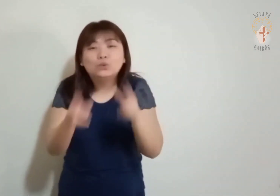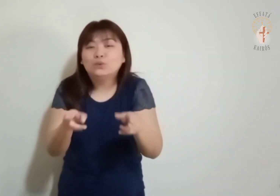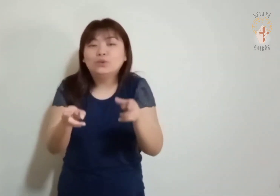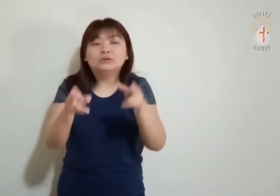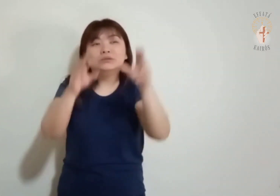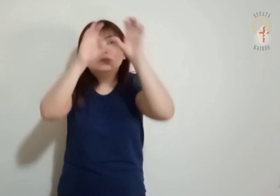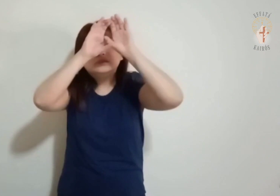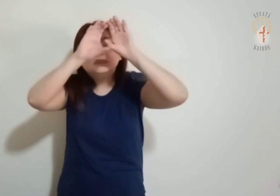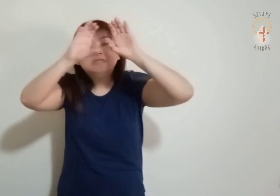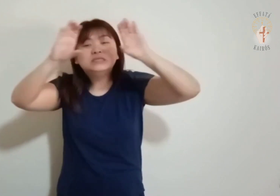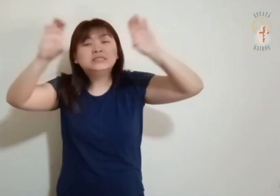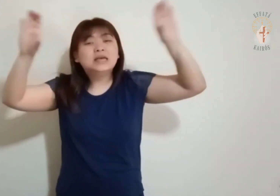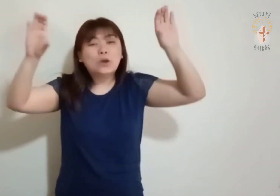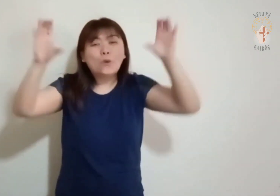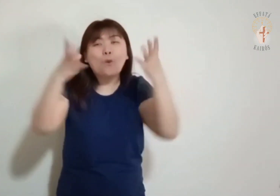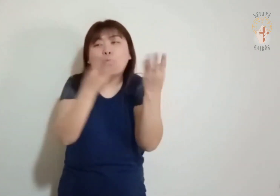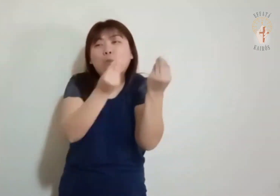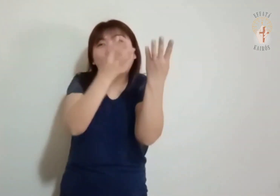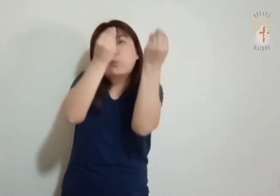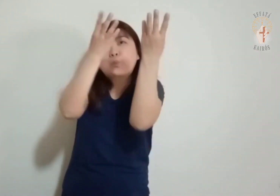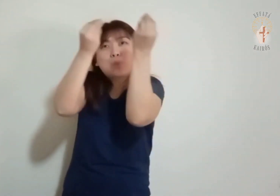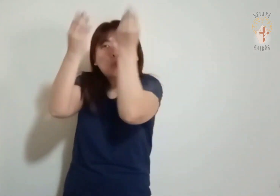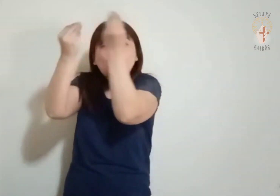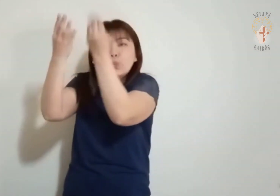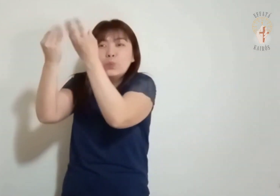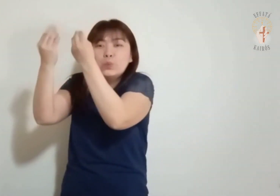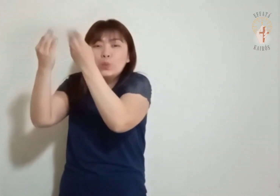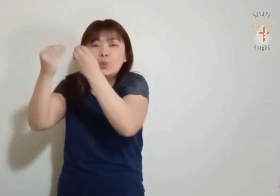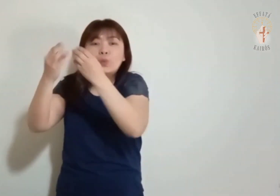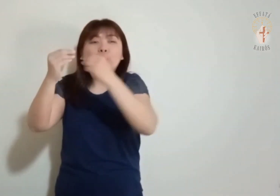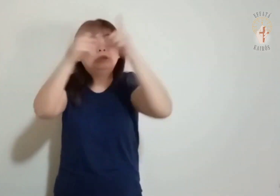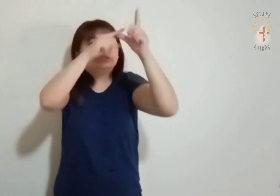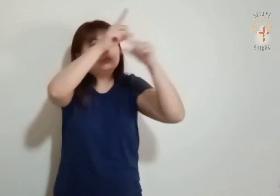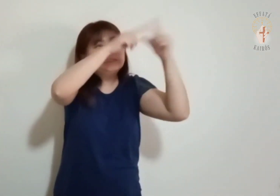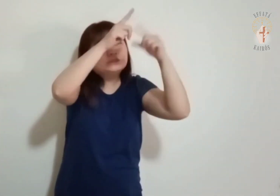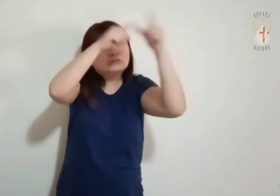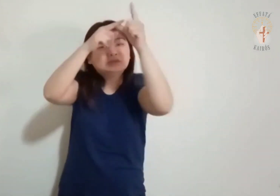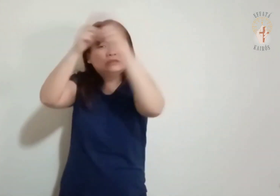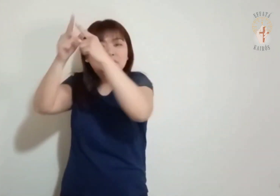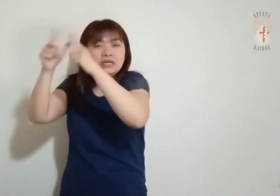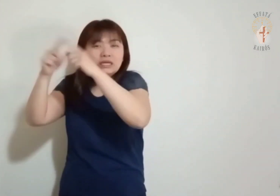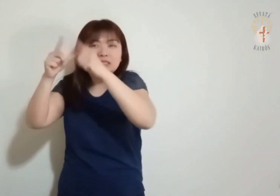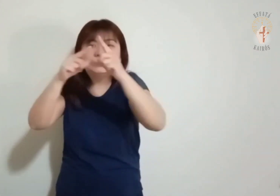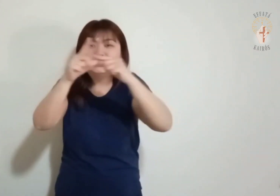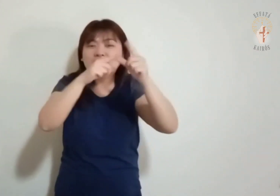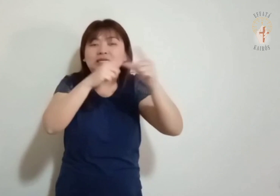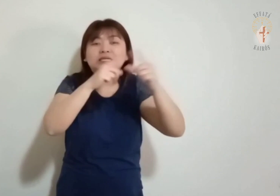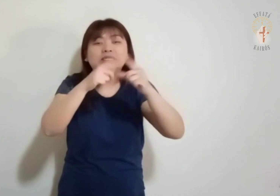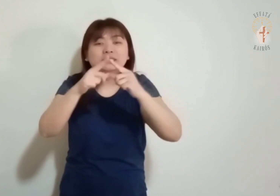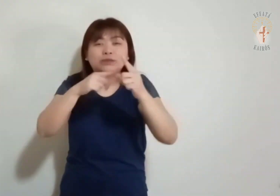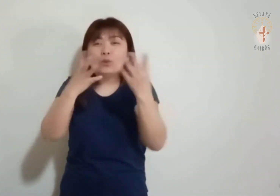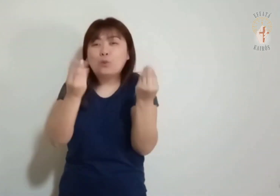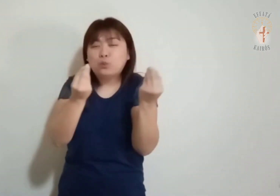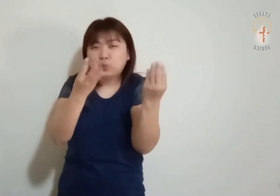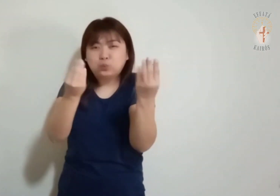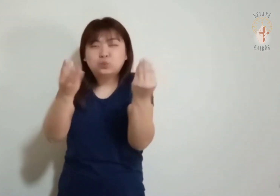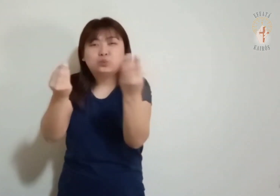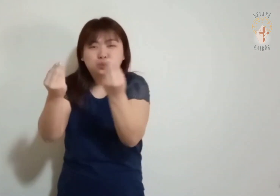Comparável, as estrelas do céu e